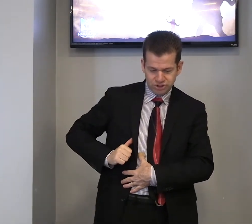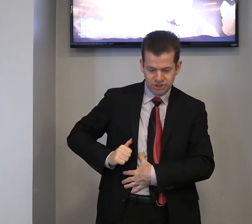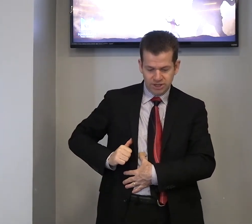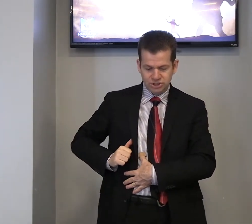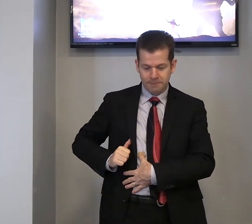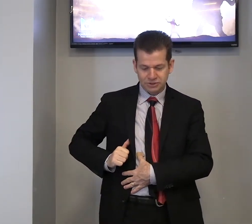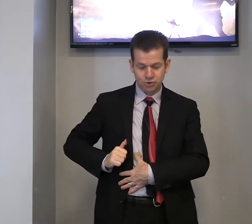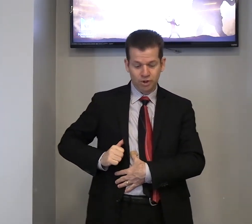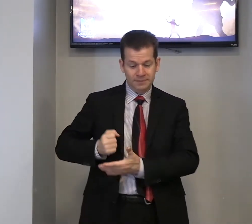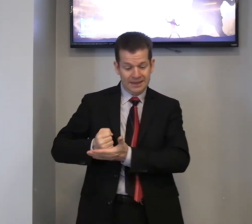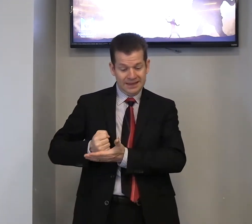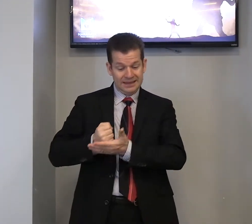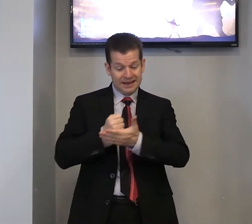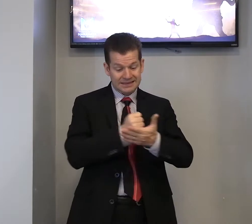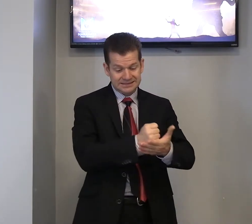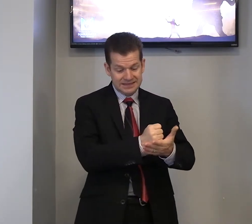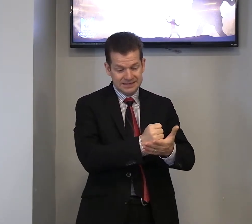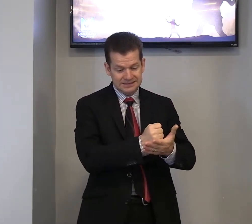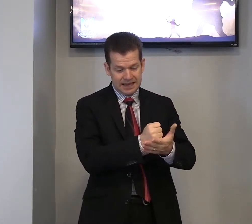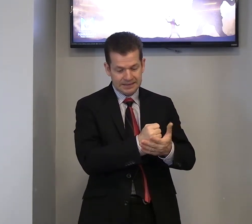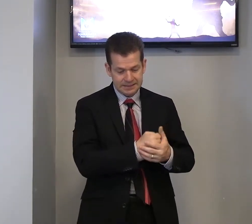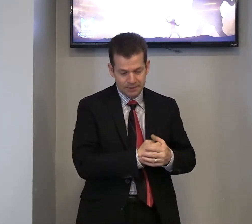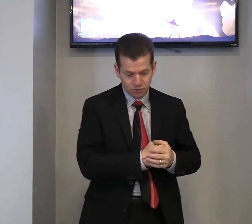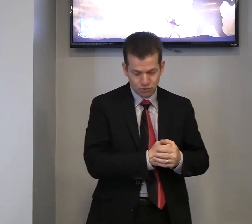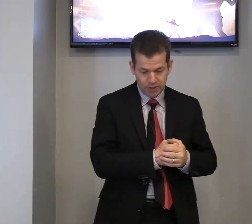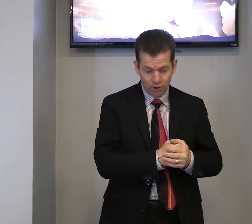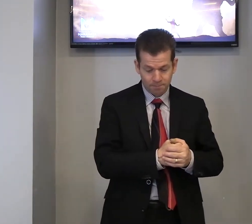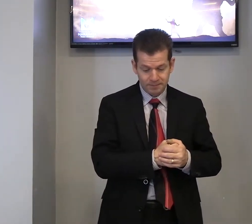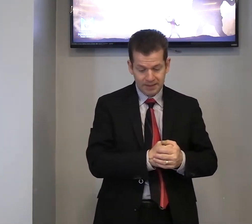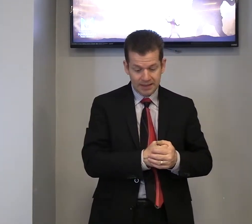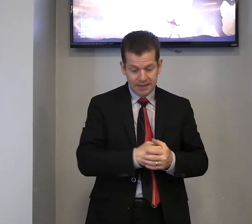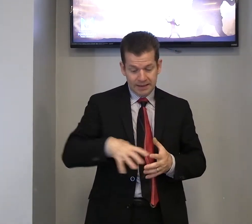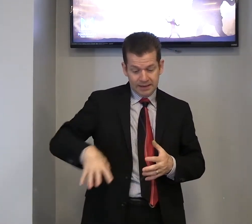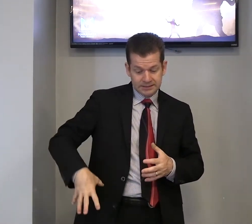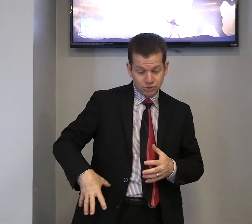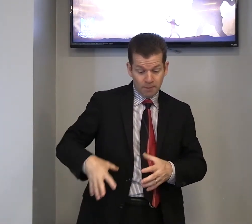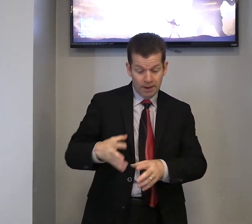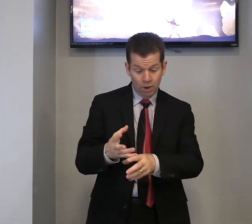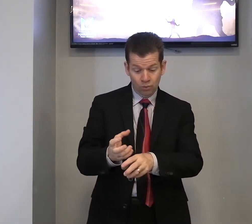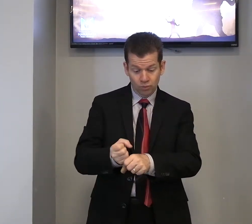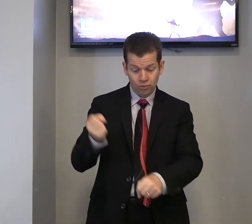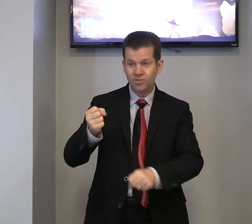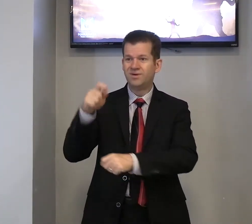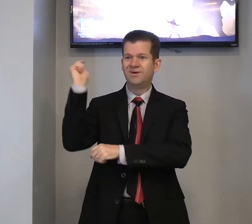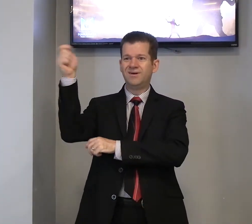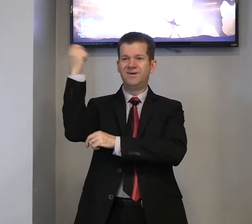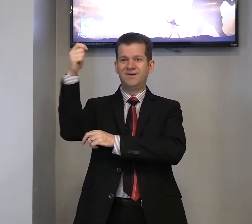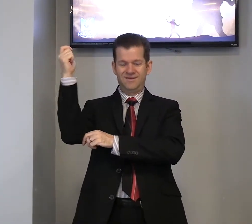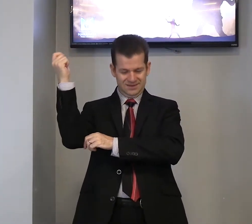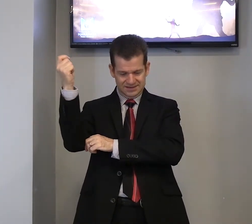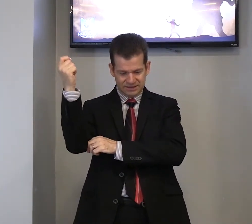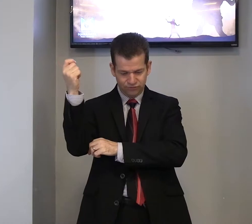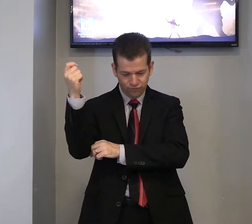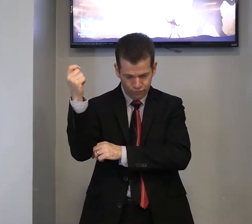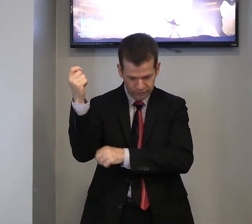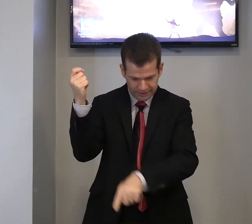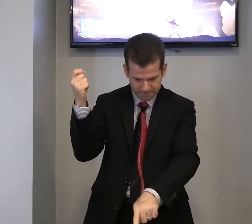de pastor que trazias a saber o surrão. E lançou mão da funda